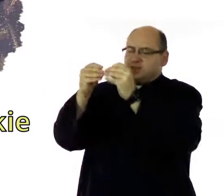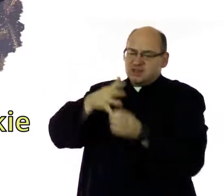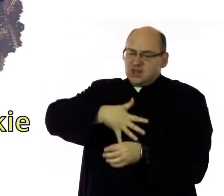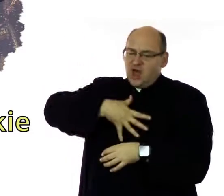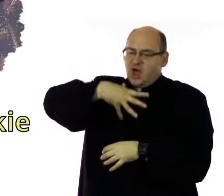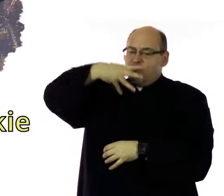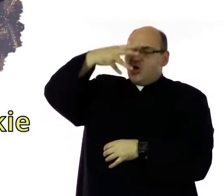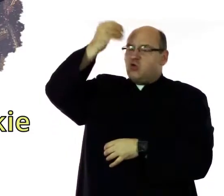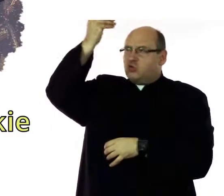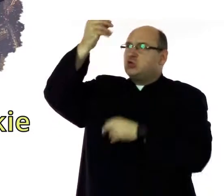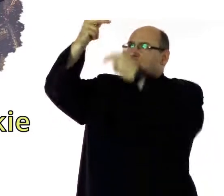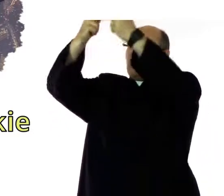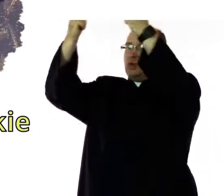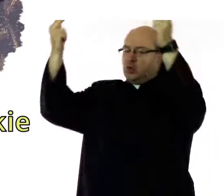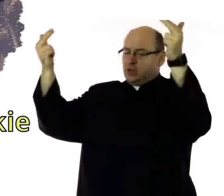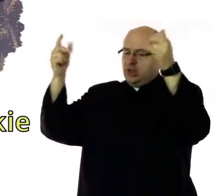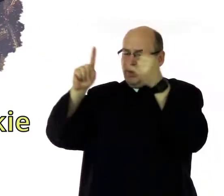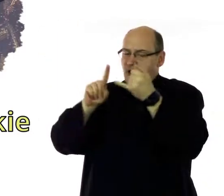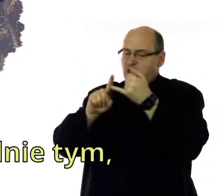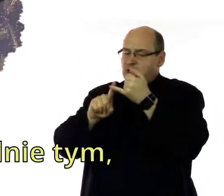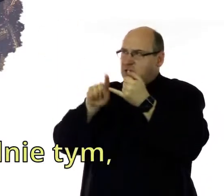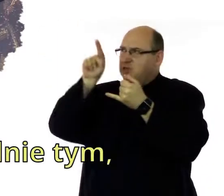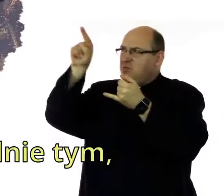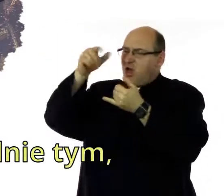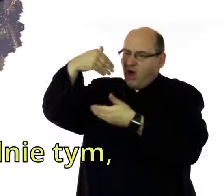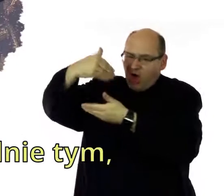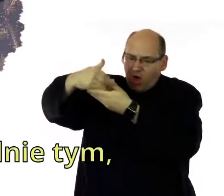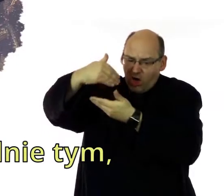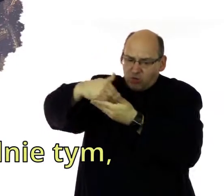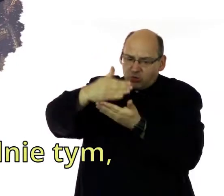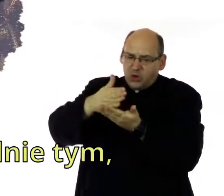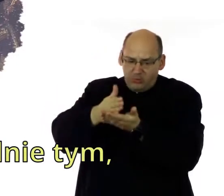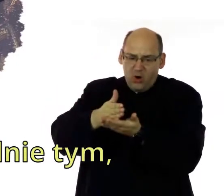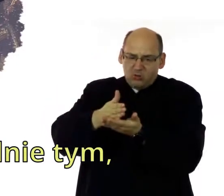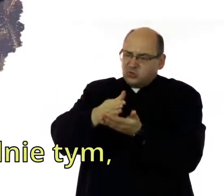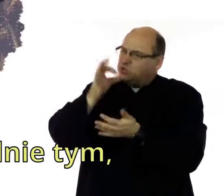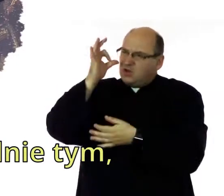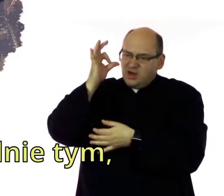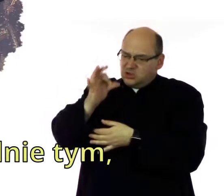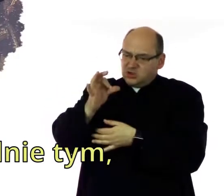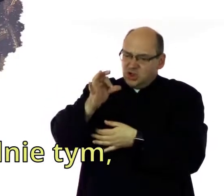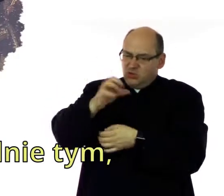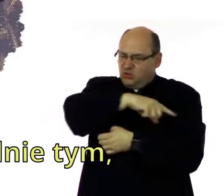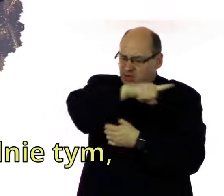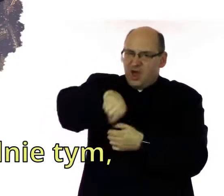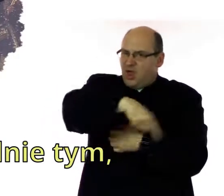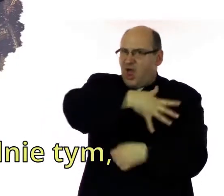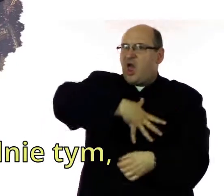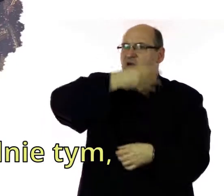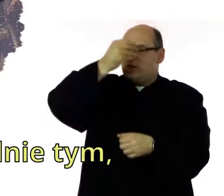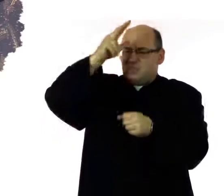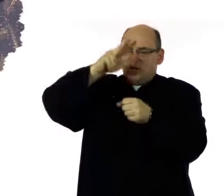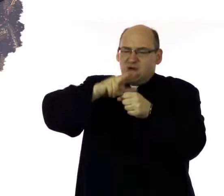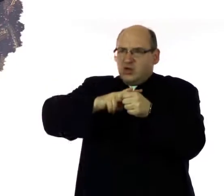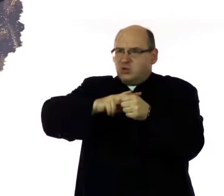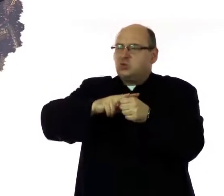wszystkie dusze do nieba i dopomóż szczególnie